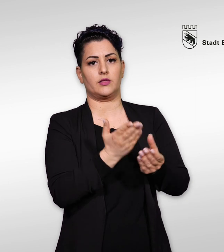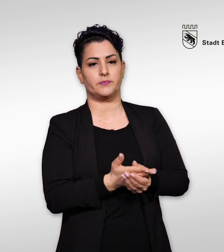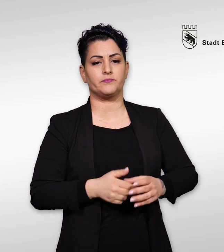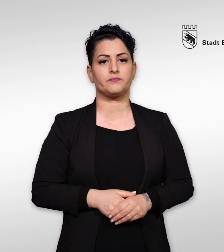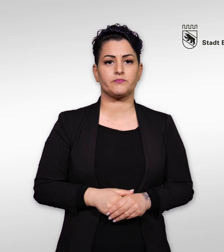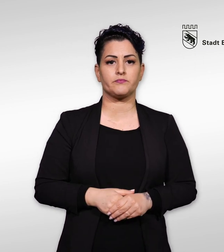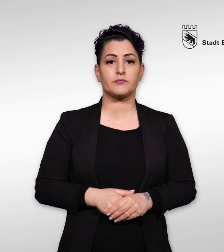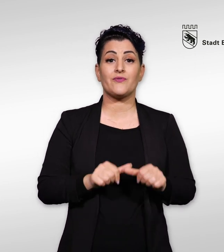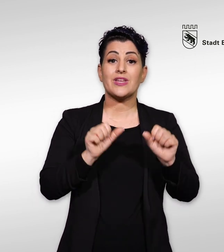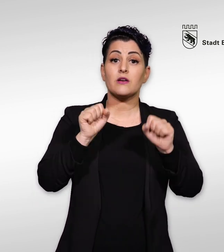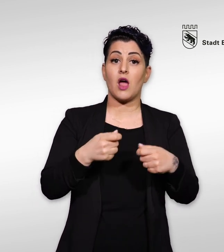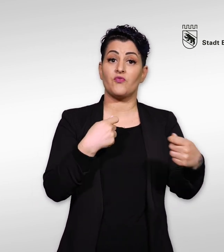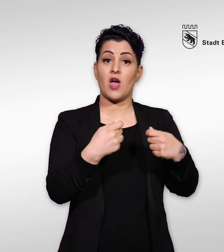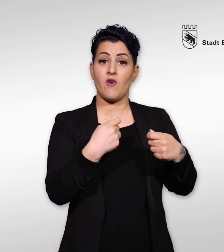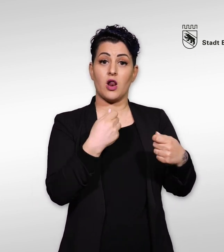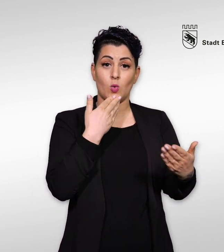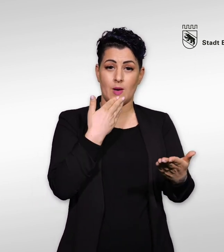Wir können Empfehlungen an die Verwaltung abgeben.